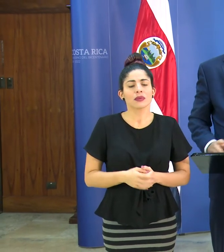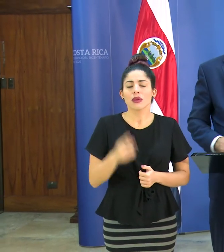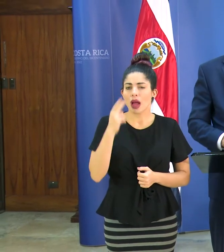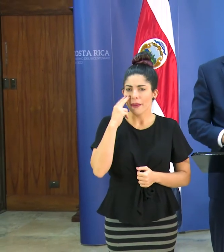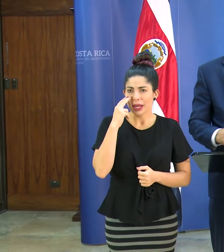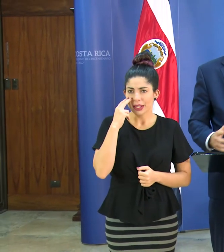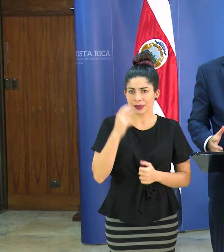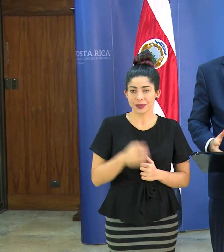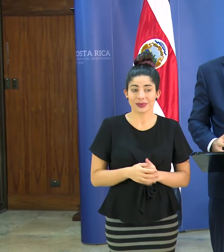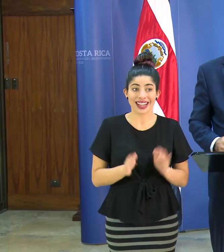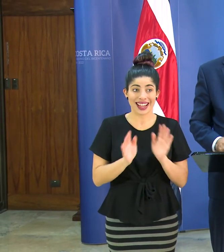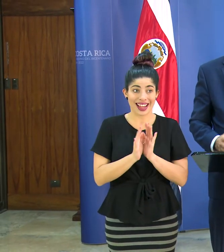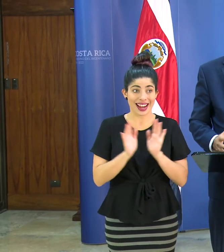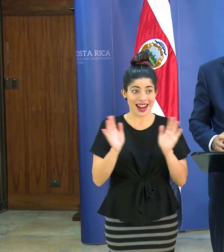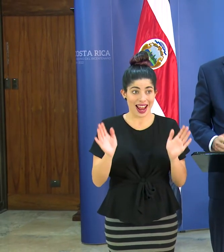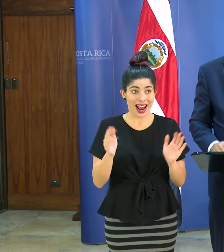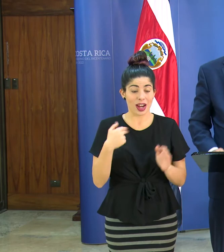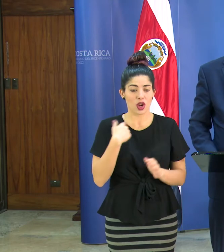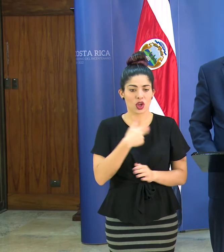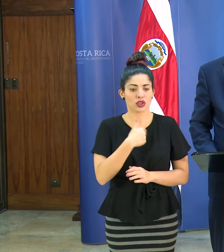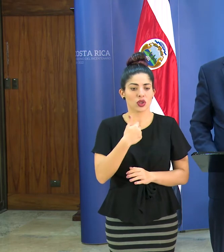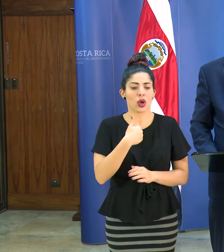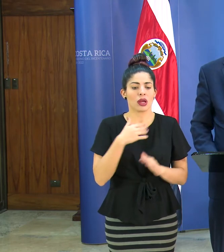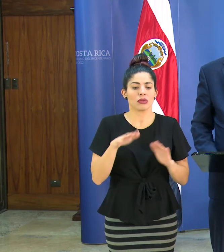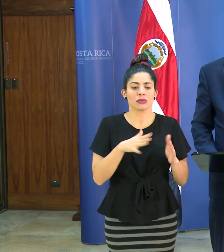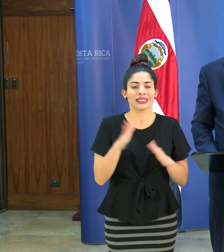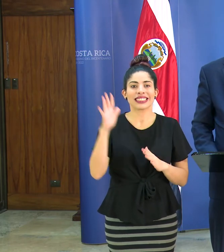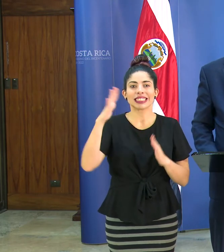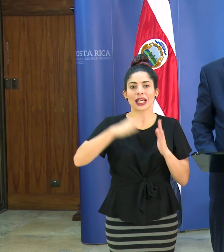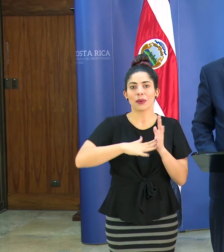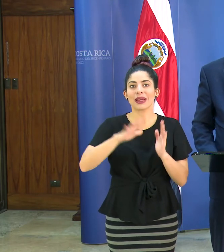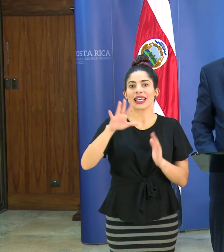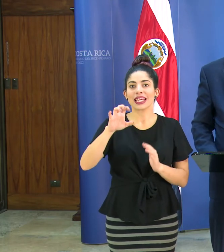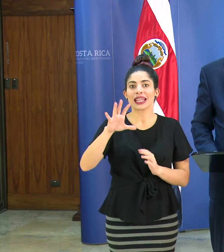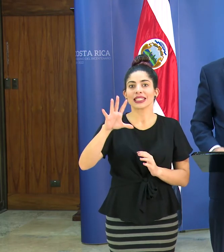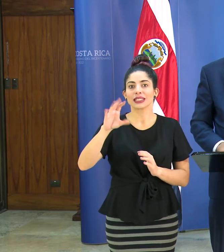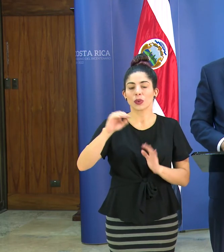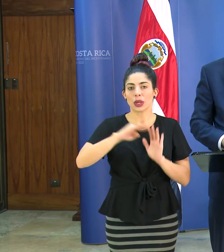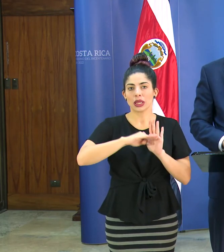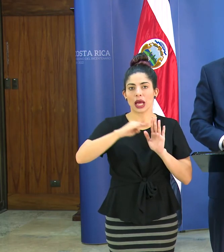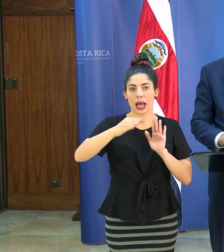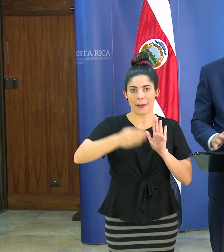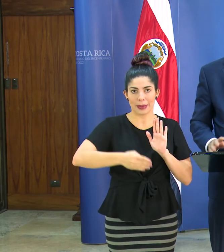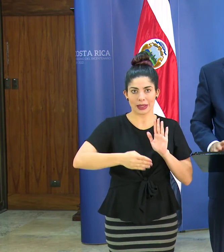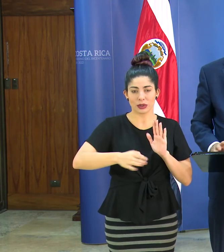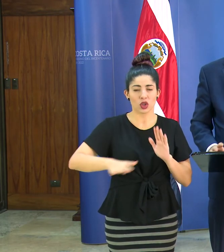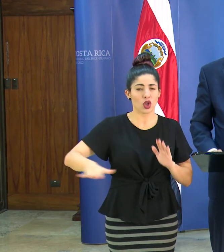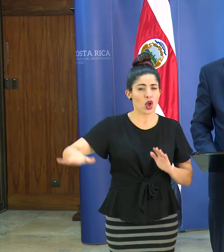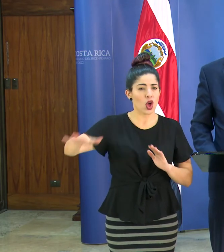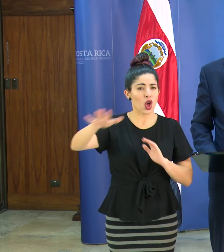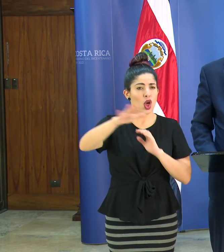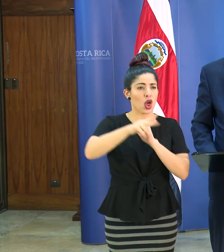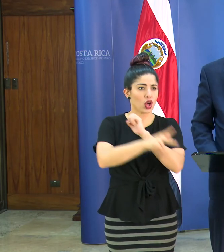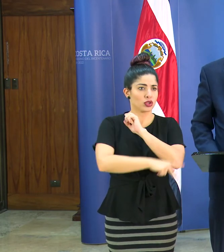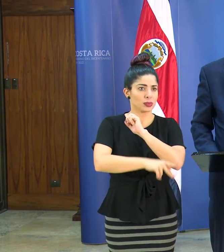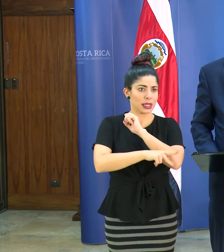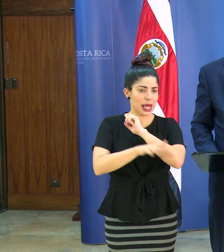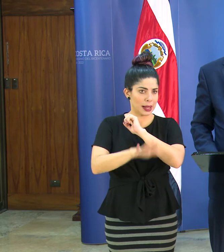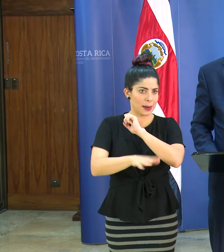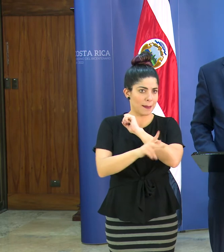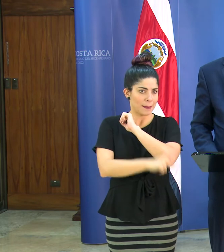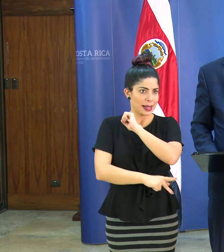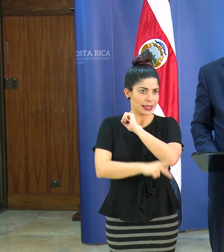en términos generales nosotros tenemos más o menos 5.550 camas en todos los hospitales del país